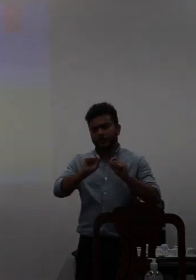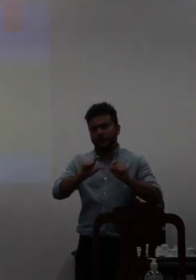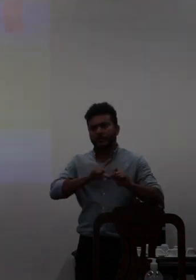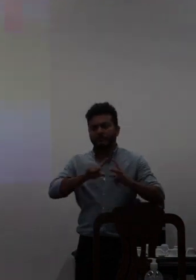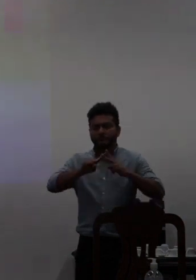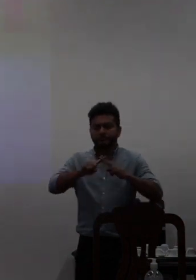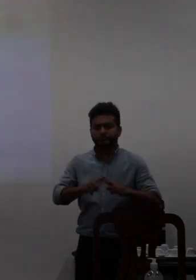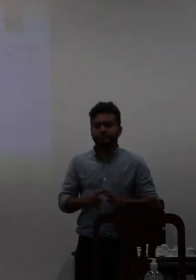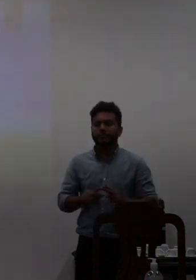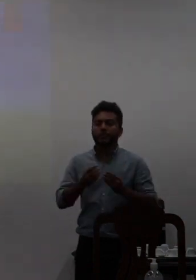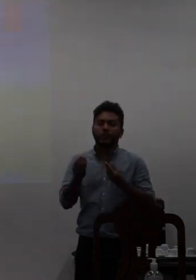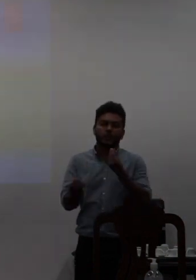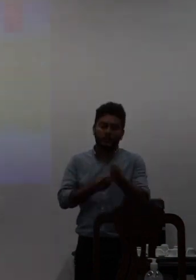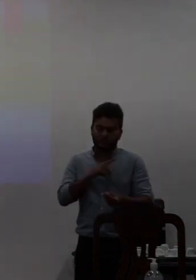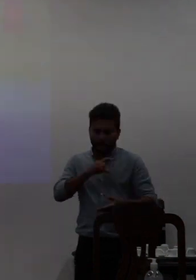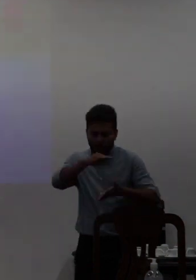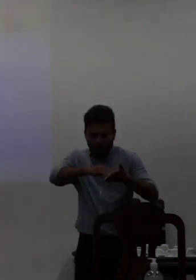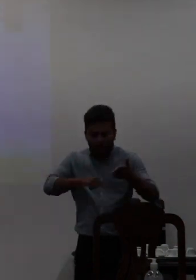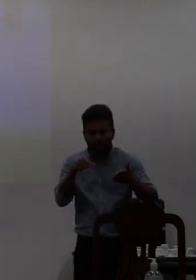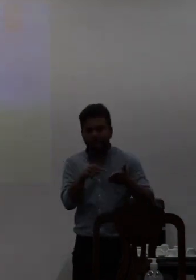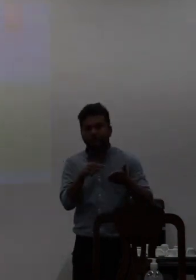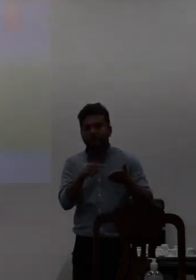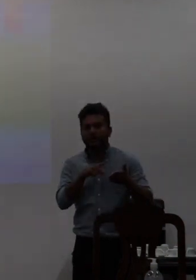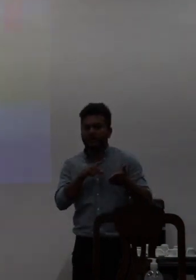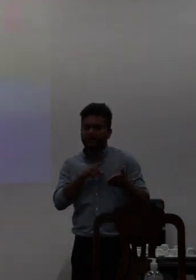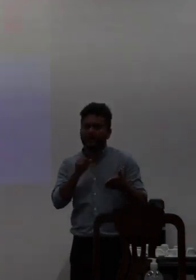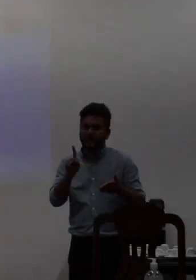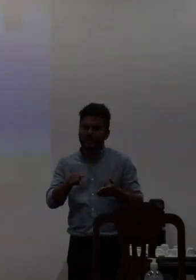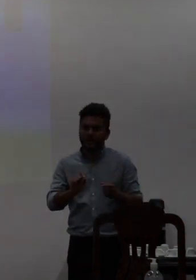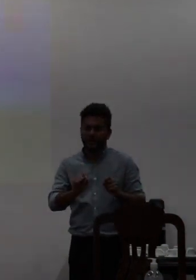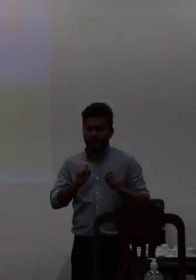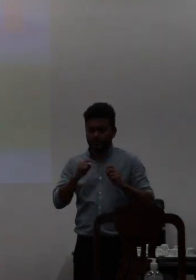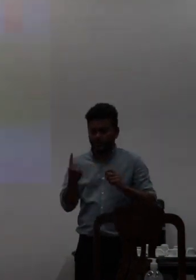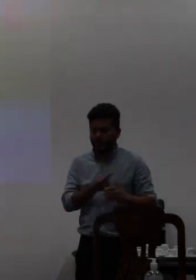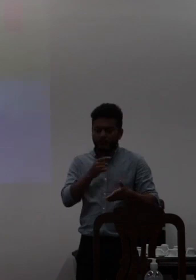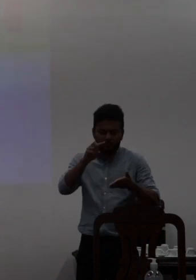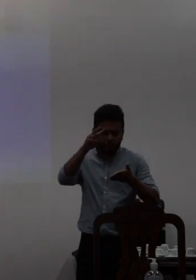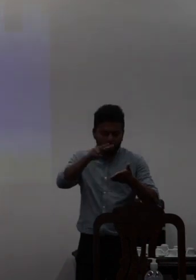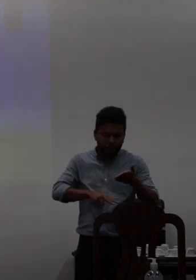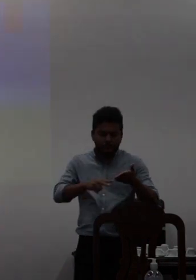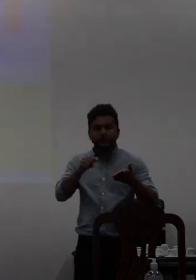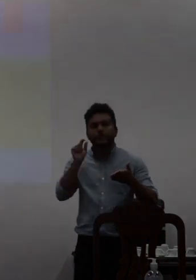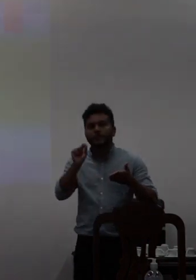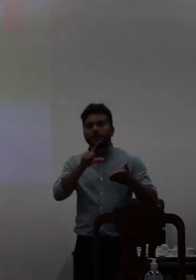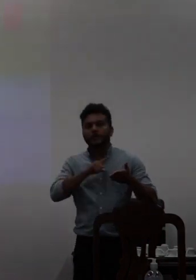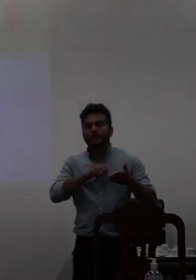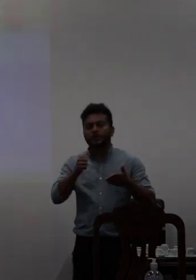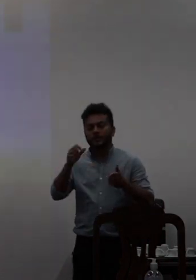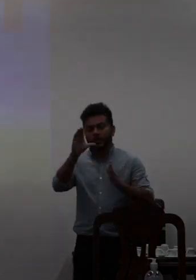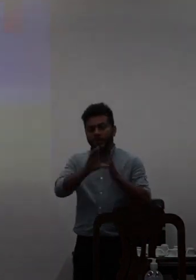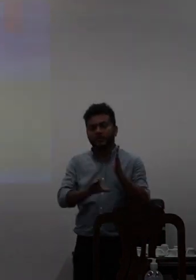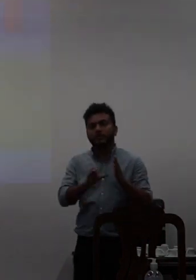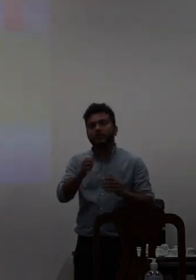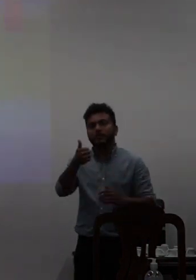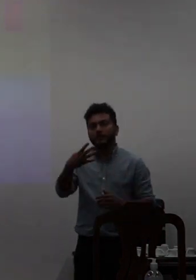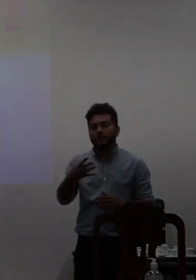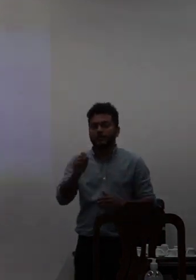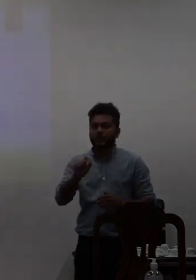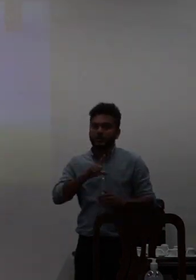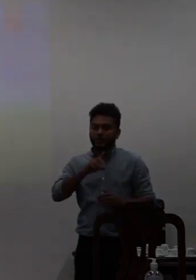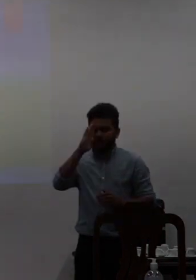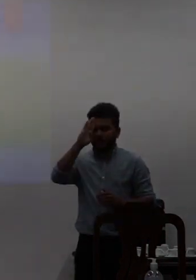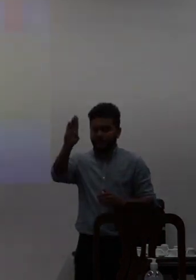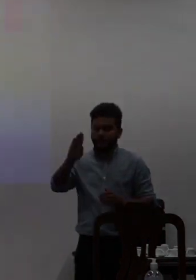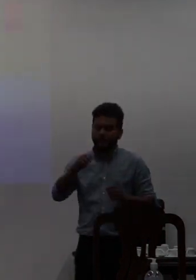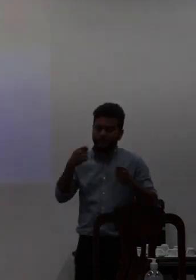revisão desse documento então revisamos identificamos aí o capítulo 14 como era bem necessário para